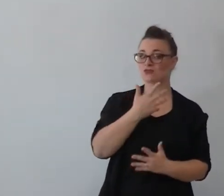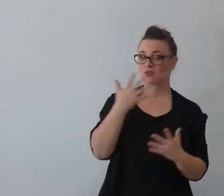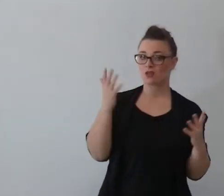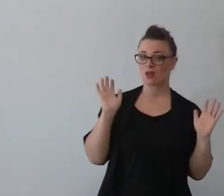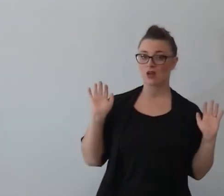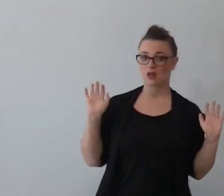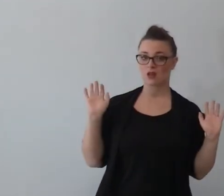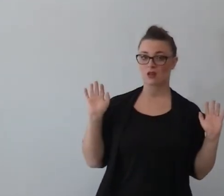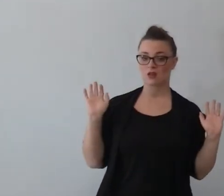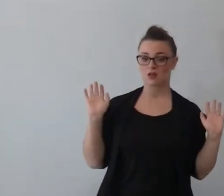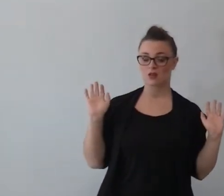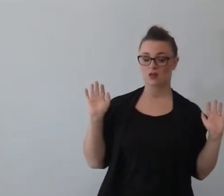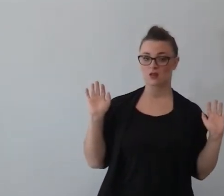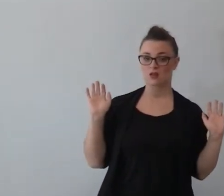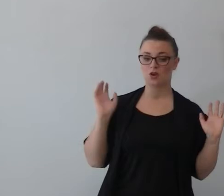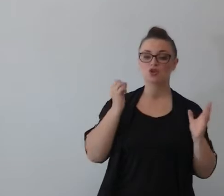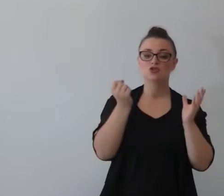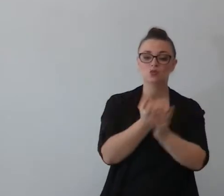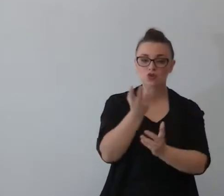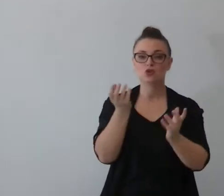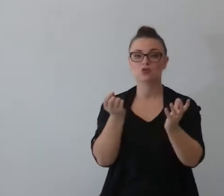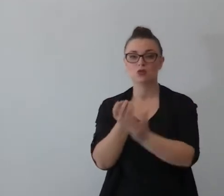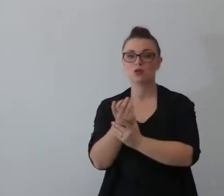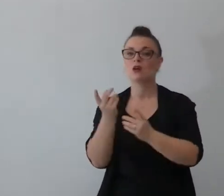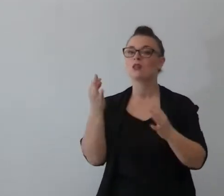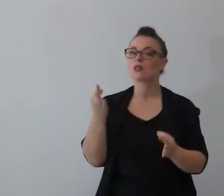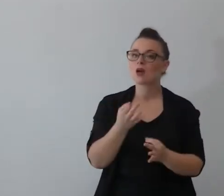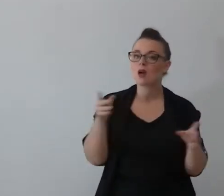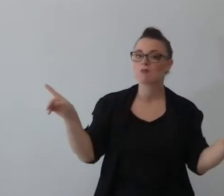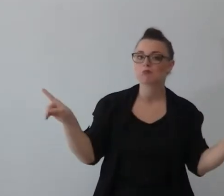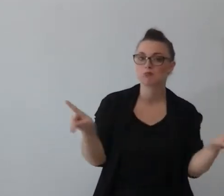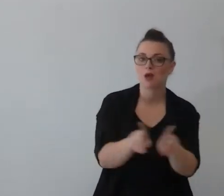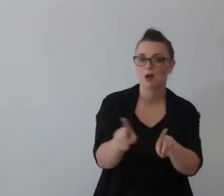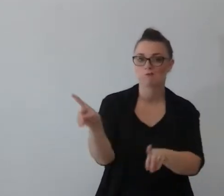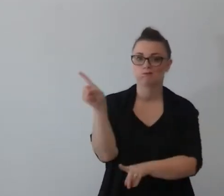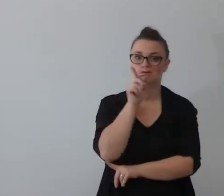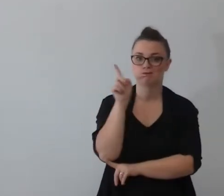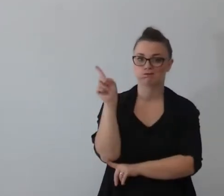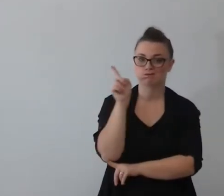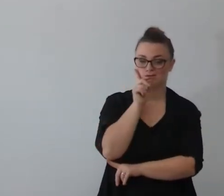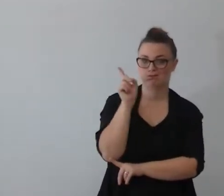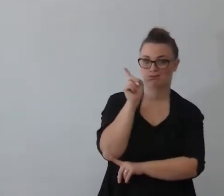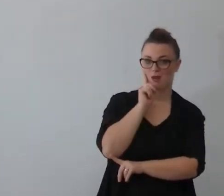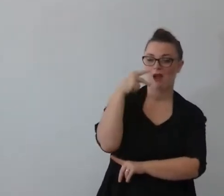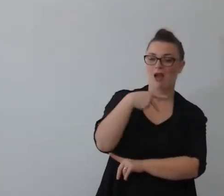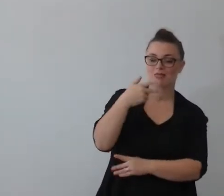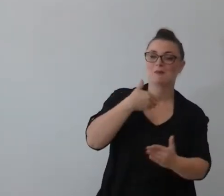le cose sono sempre le stesse gira e gira siamo sempre allo stesso punto quello che adesso ci